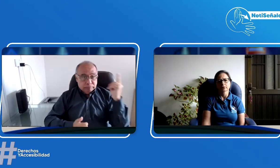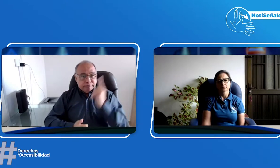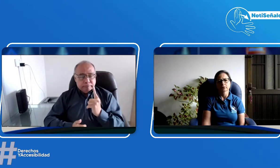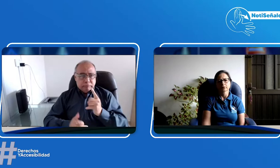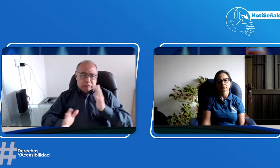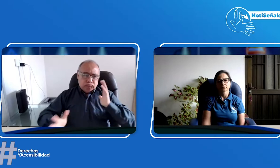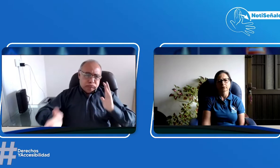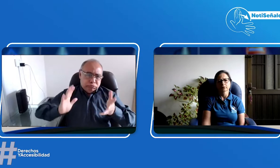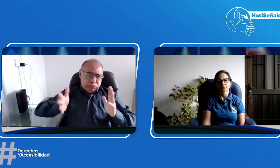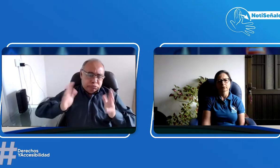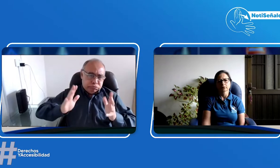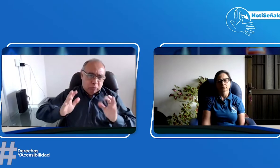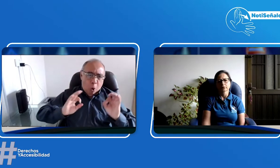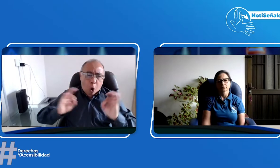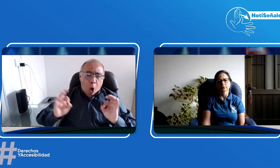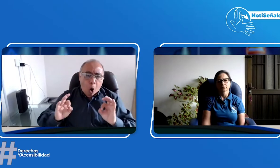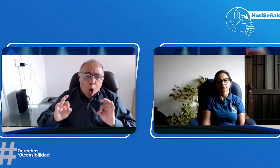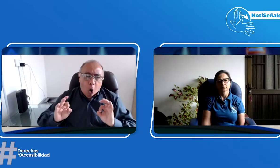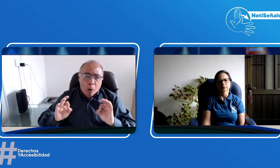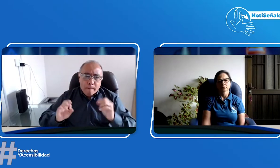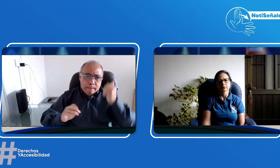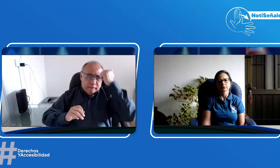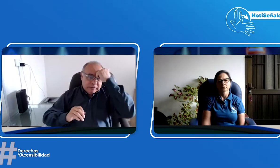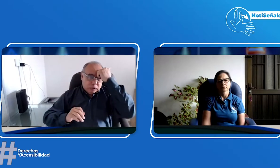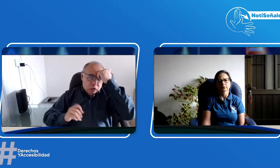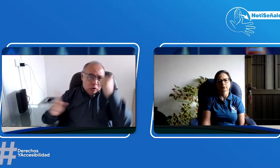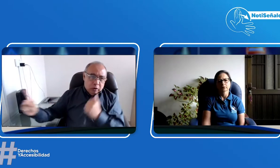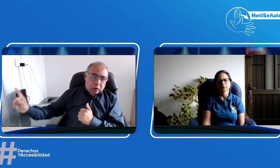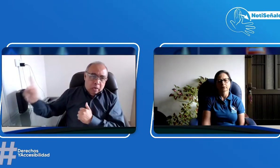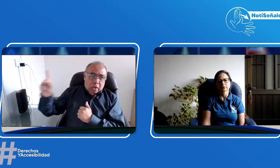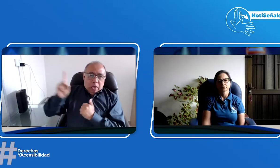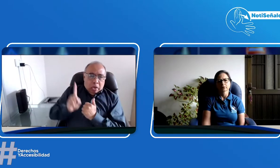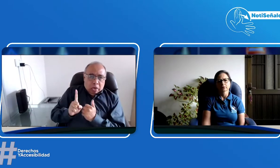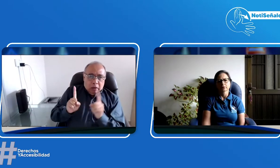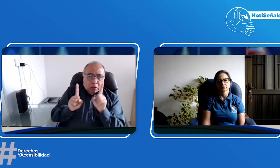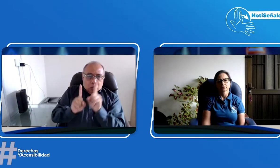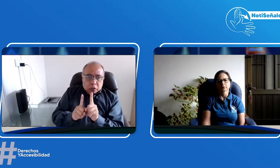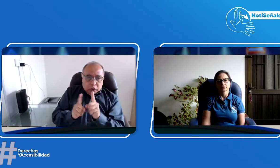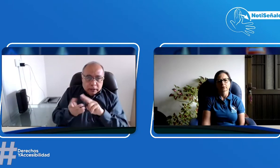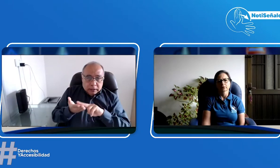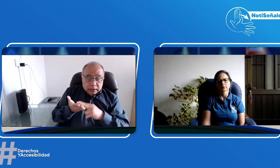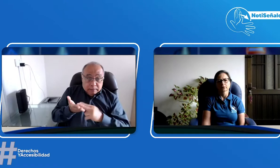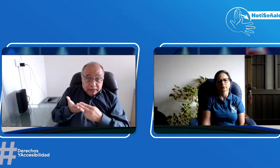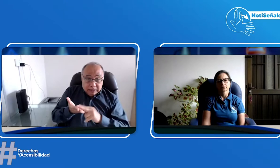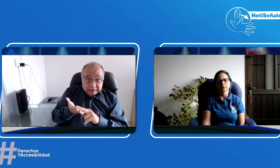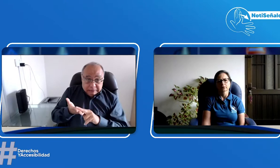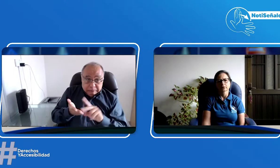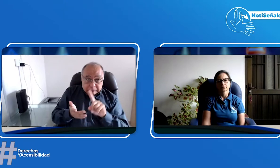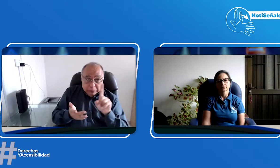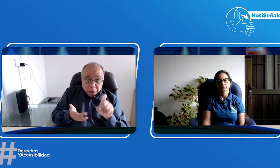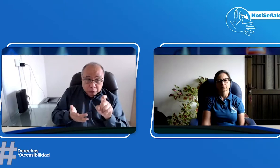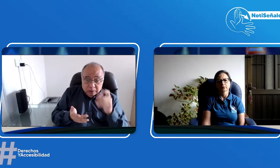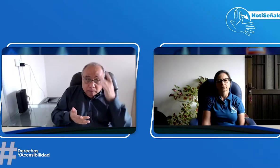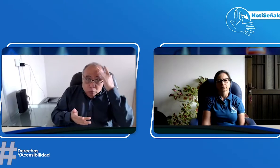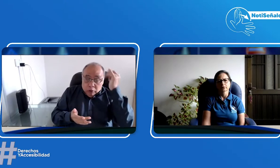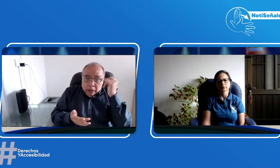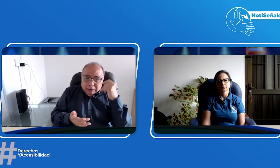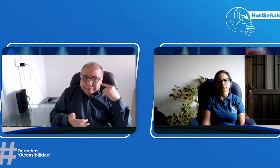allí son bilingües, quienes están dando la formación son bilingües, o son profesores que están en el aula junto con